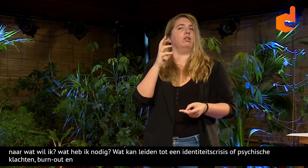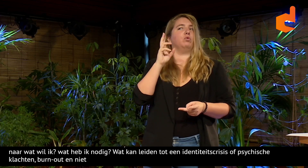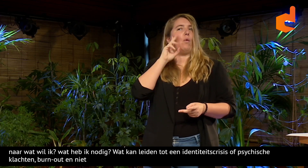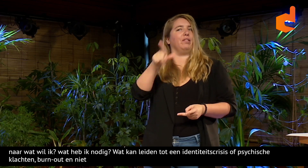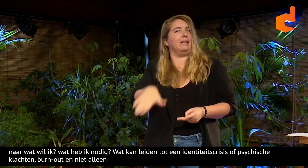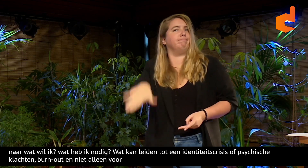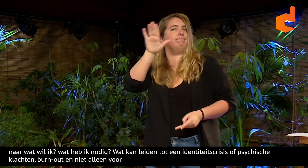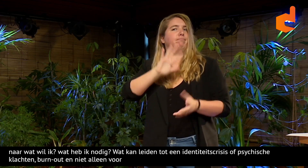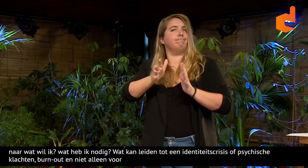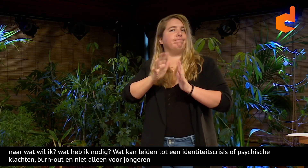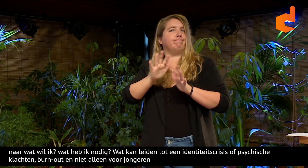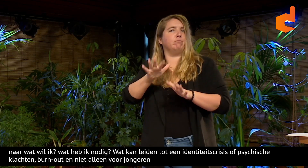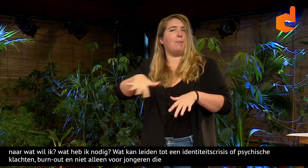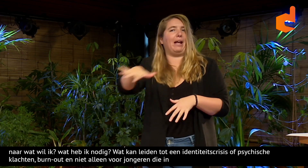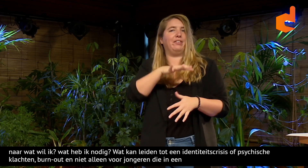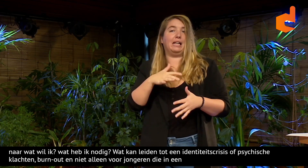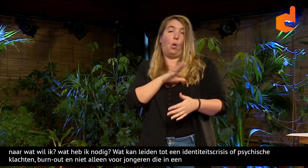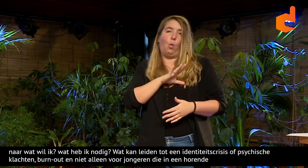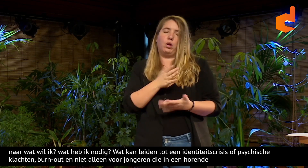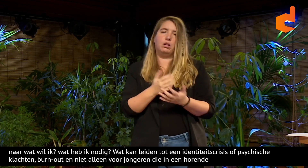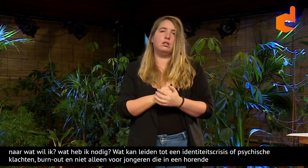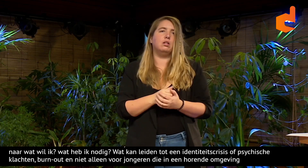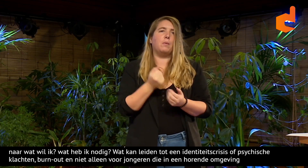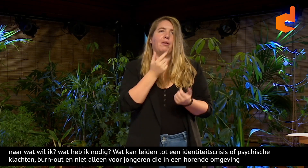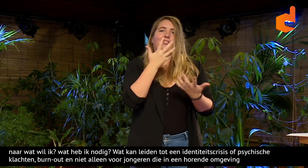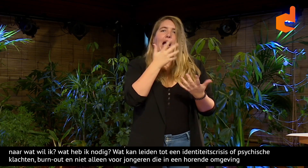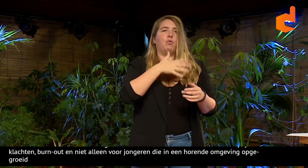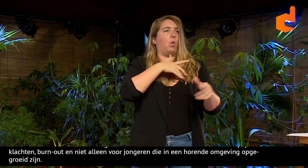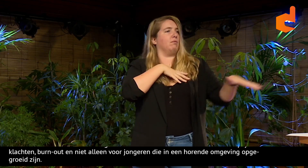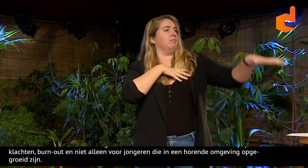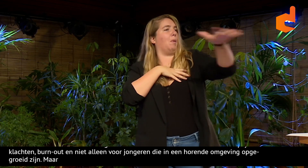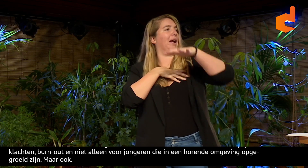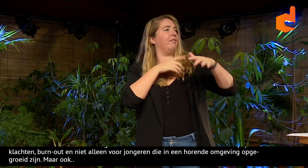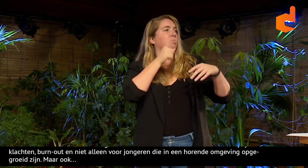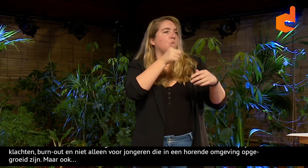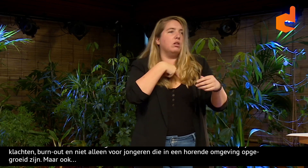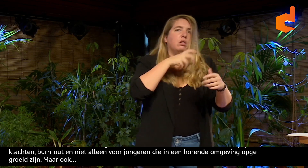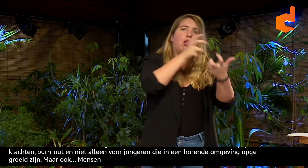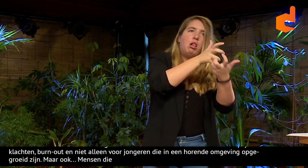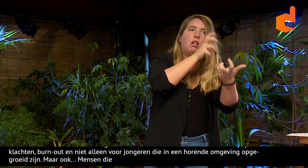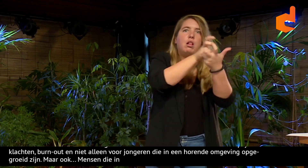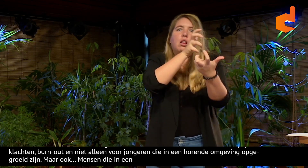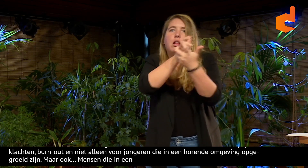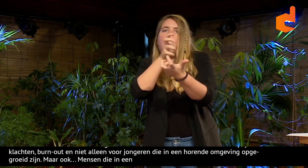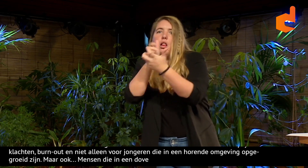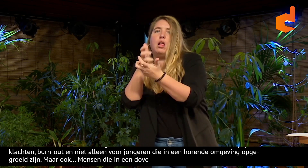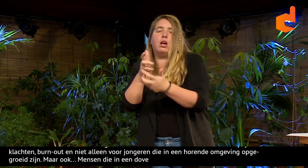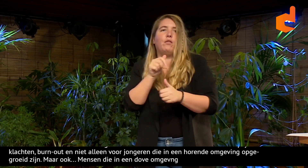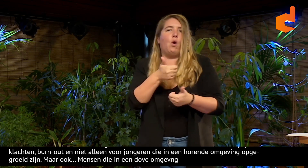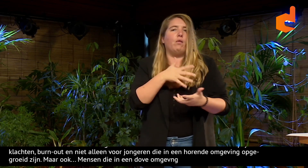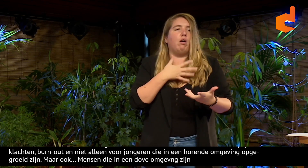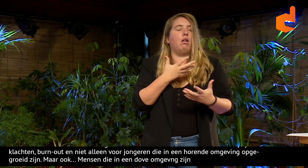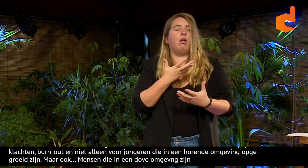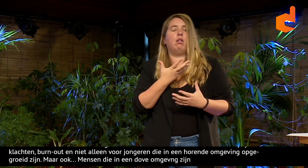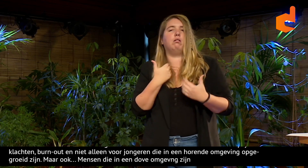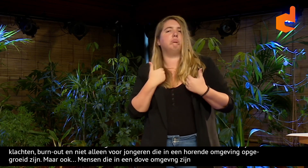in een horende omgeving zijn opgegroeid. Maar ook mensen die in een dope omgeving zijn opgegroeid met gebarentaal.